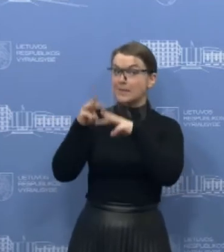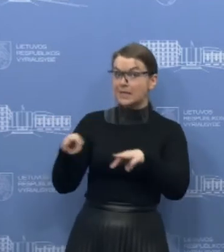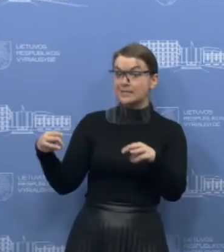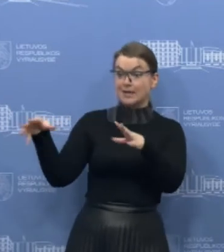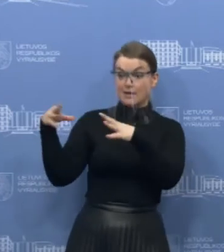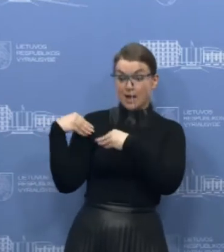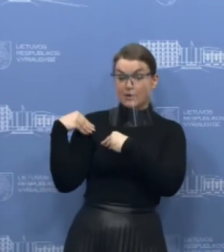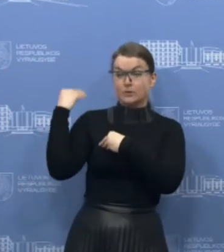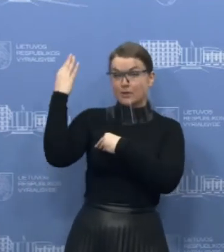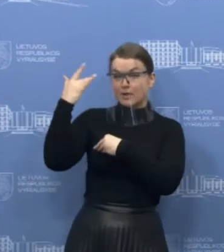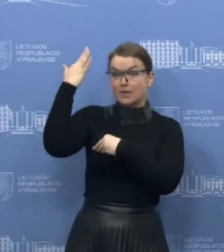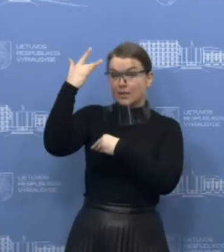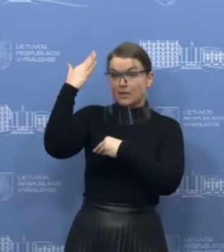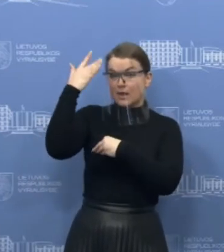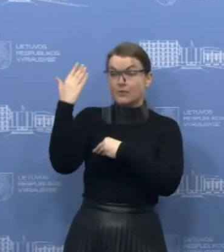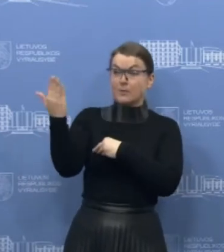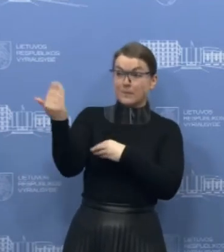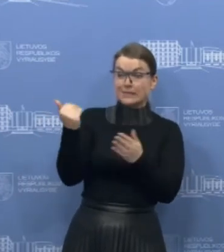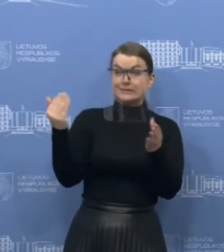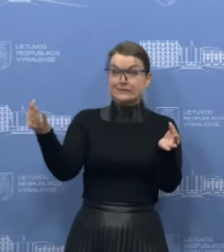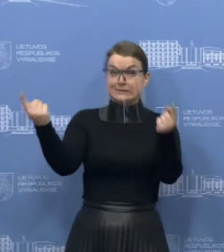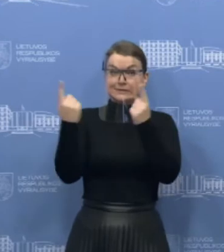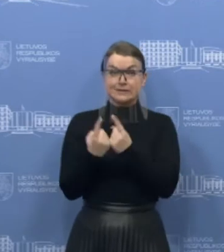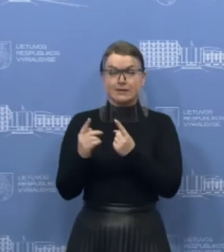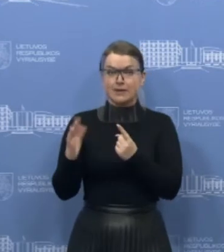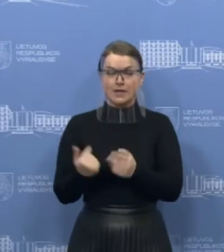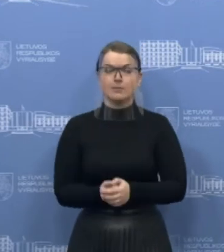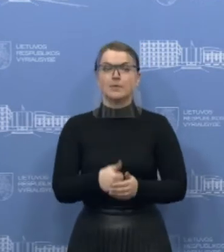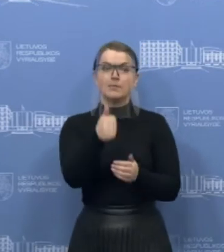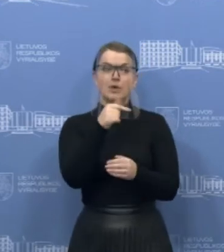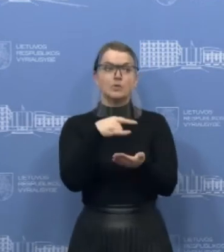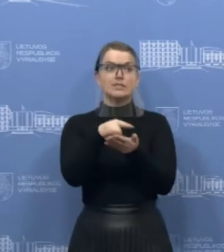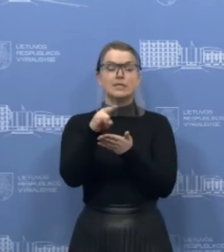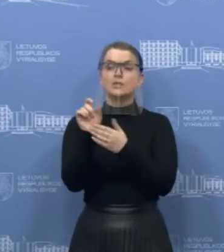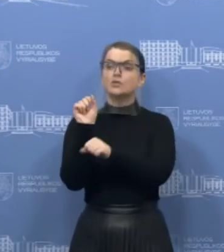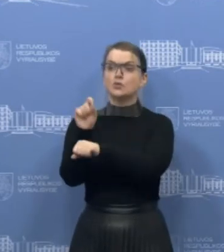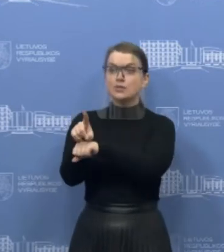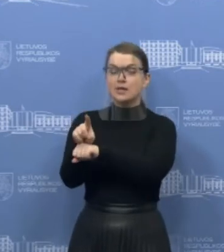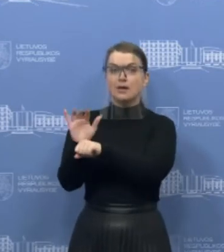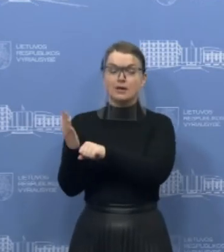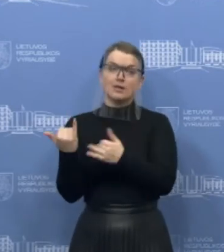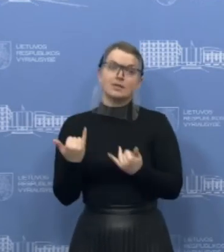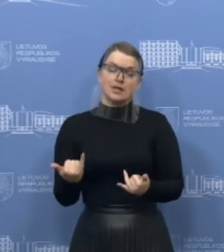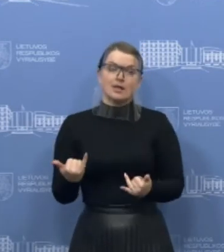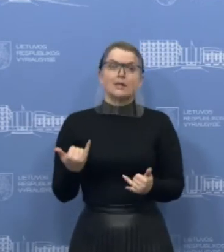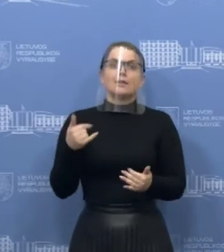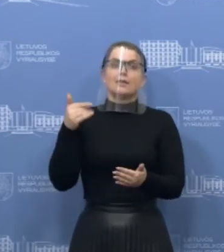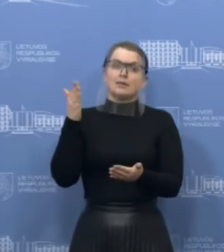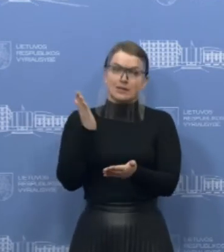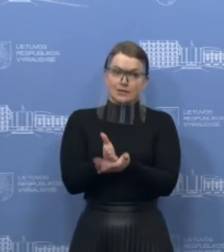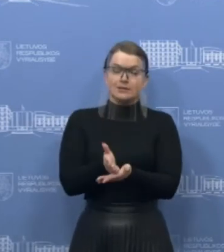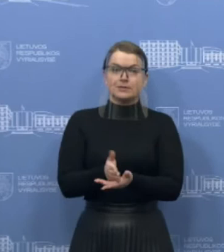logistiškai svarstum tą klausimą, tačiau su užsakumaisiais skrydžiais šiai dienai statome